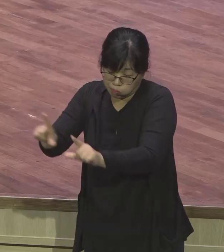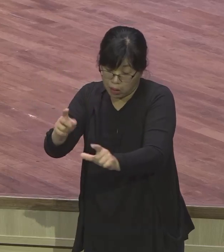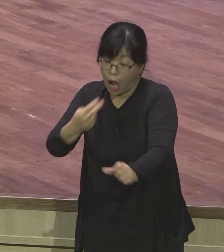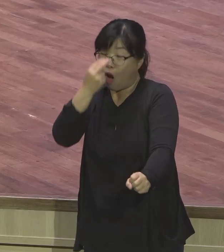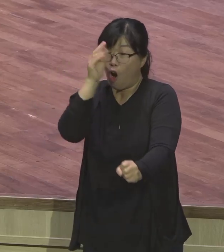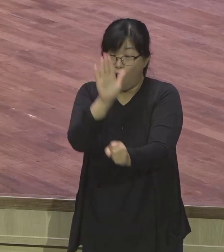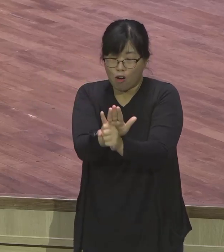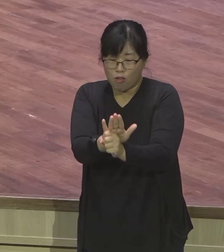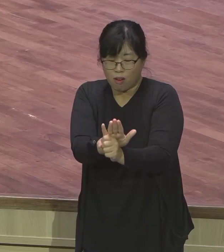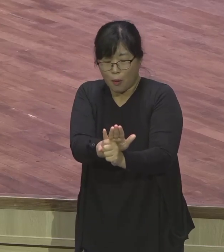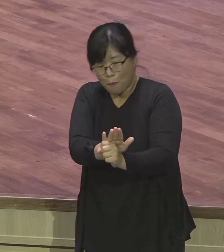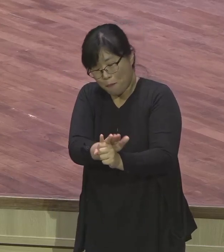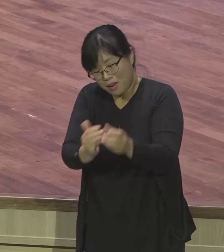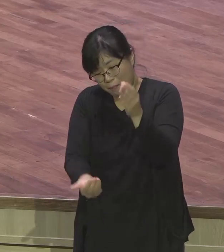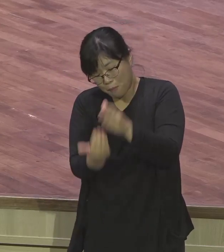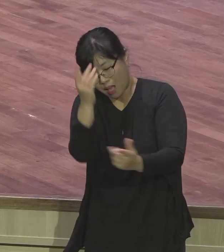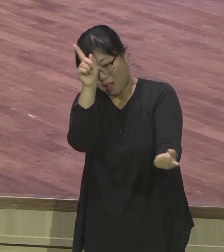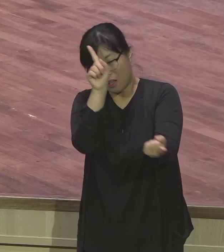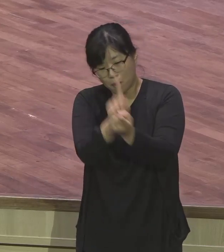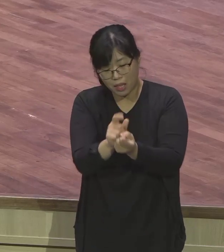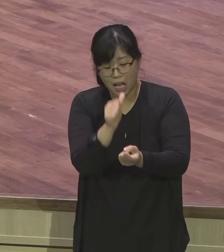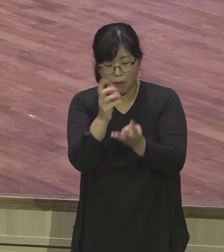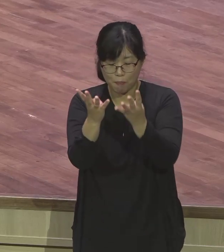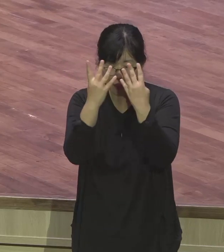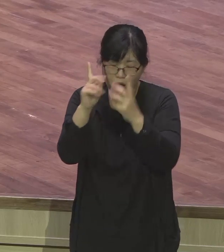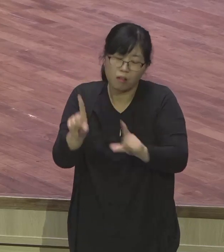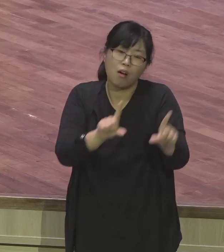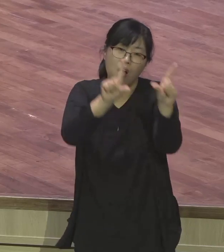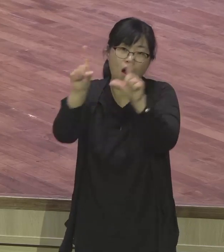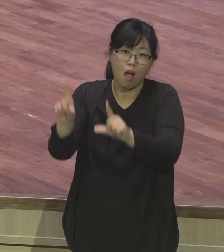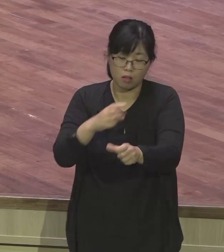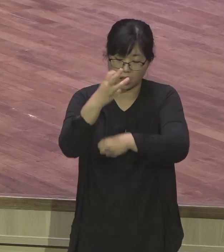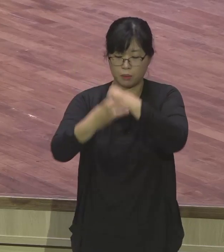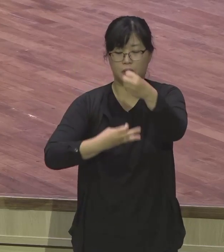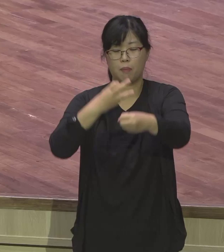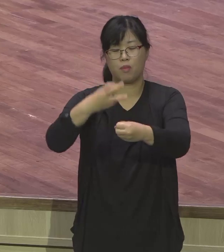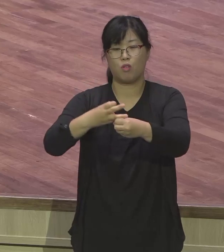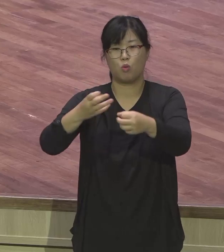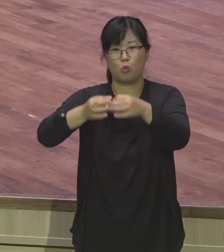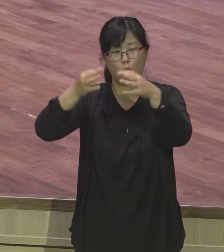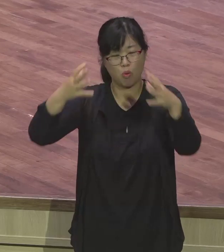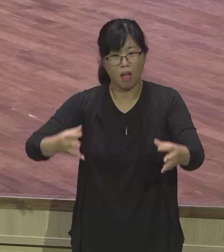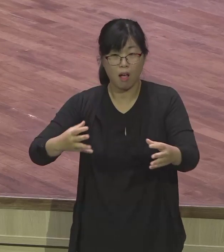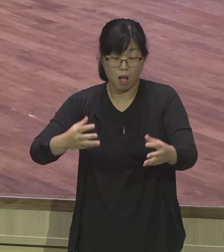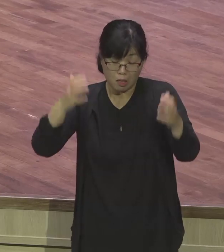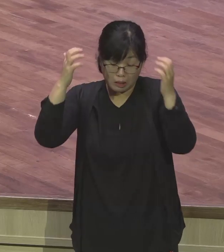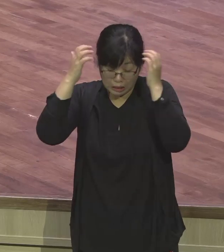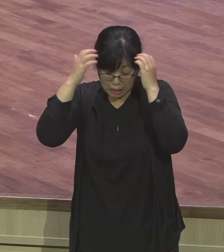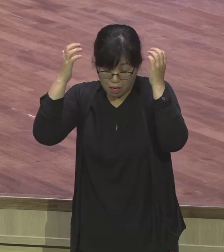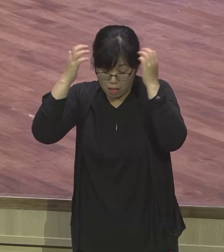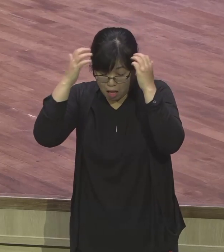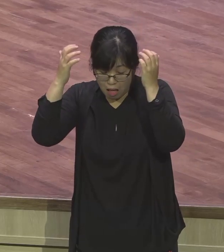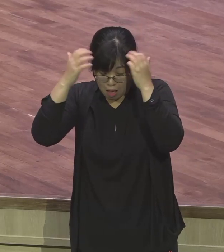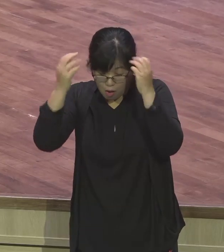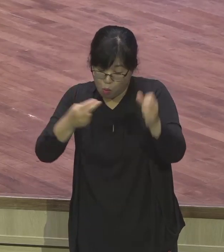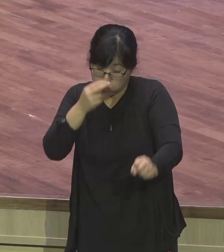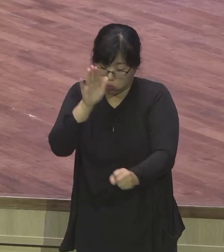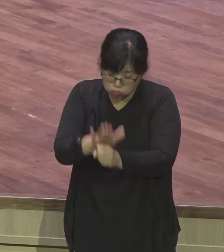걷는 이 삶을 13년을 살았단 말이에요. 13년인지 몇십인지 몰라. 그냥 하루를 절망 상황